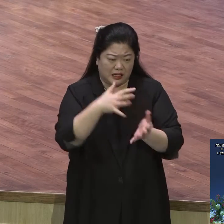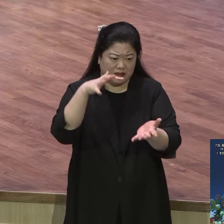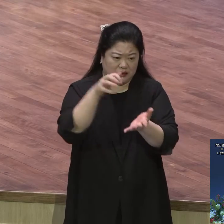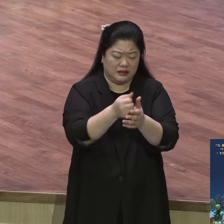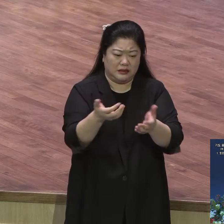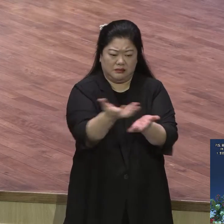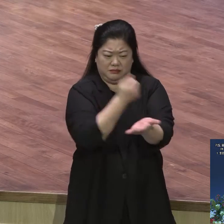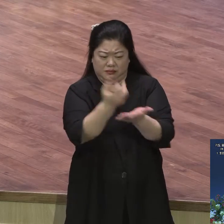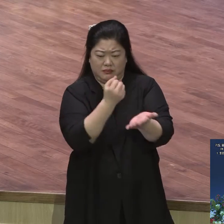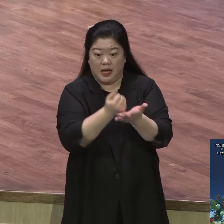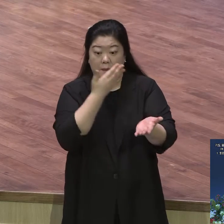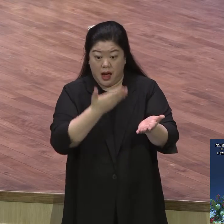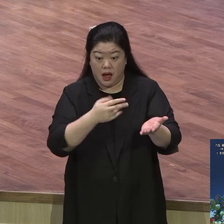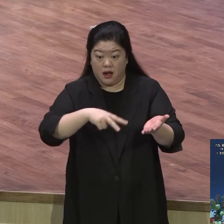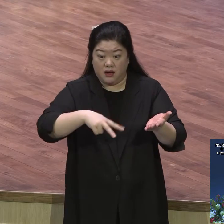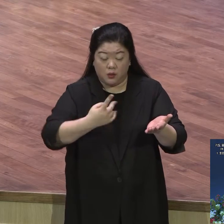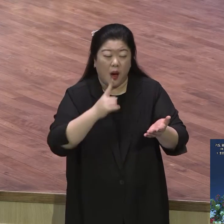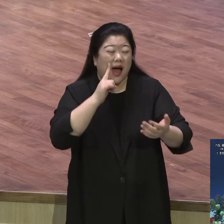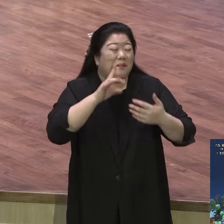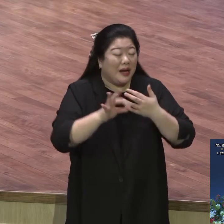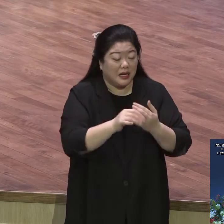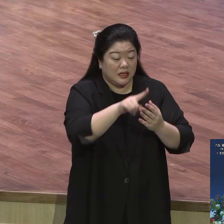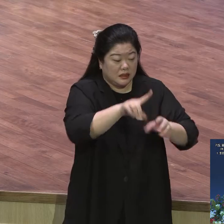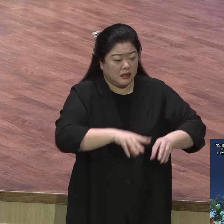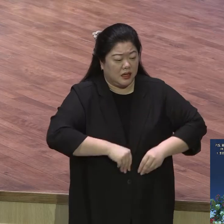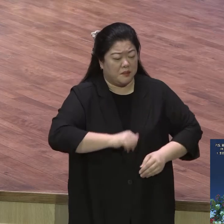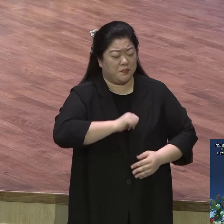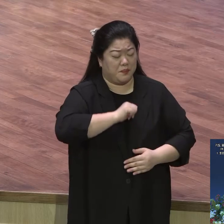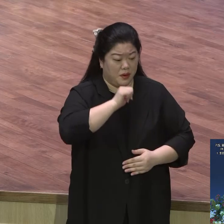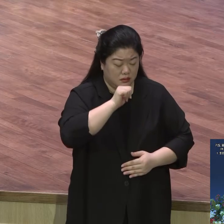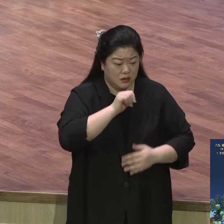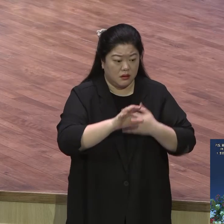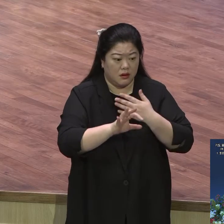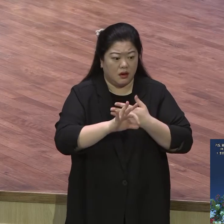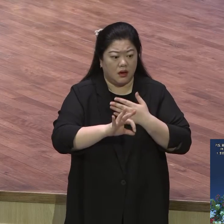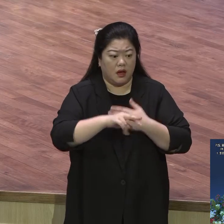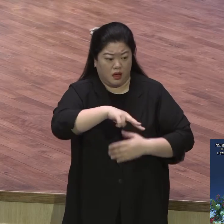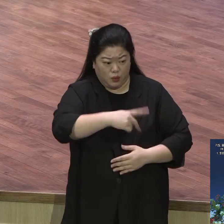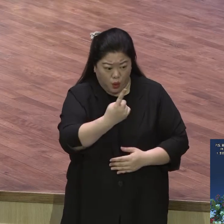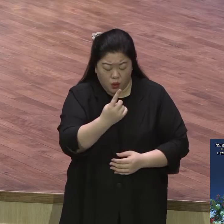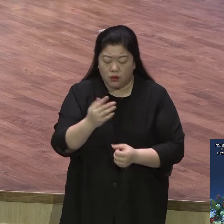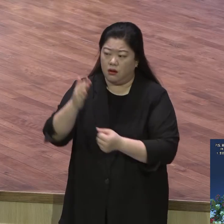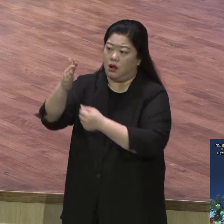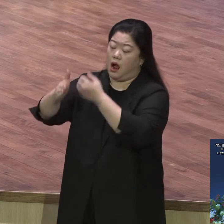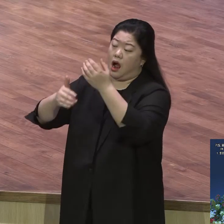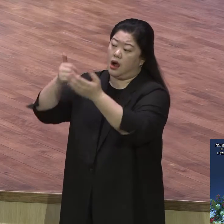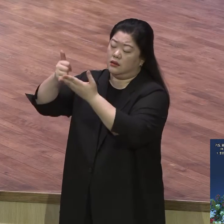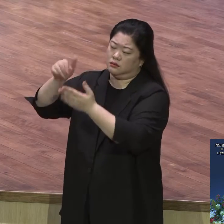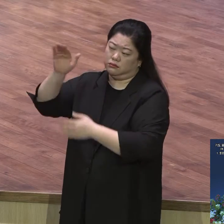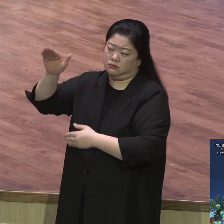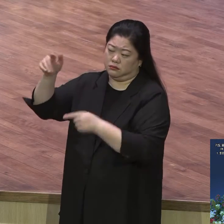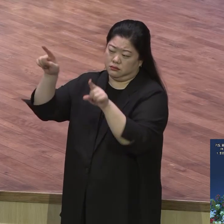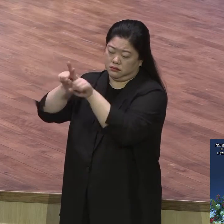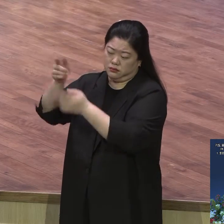따윗이 전부 이 시가 다 기도잖아요 기도 하나님 앞에 부족함이 없으려다